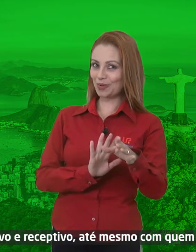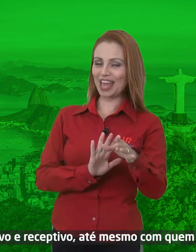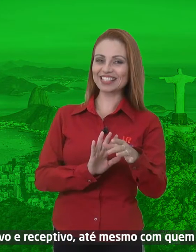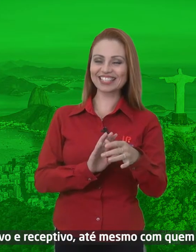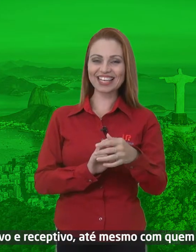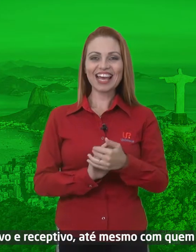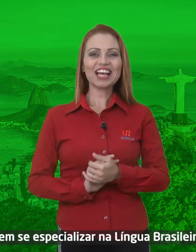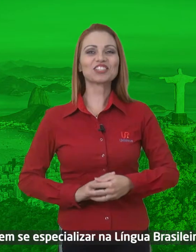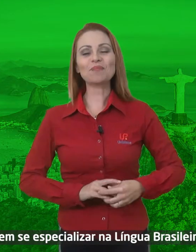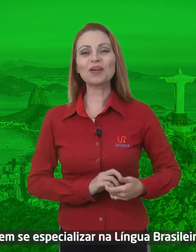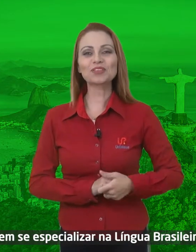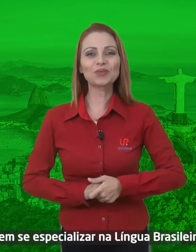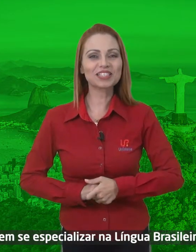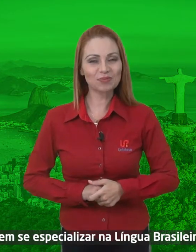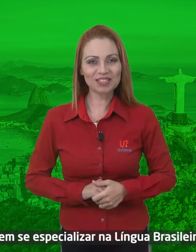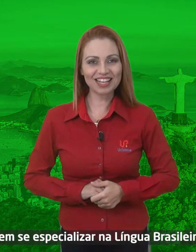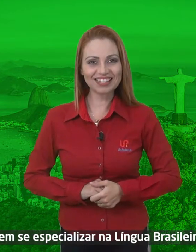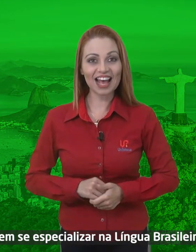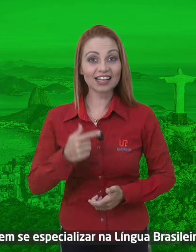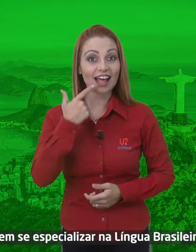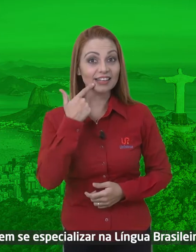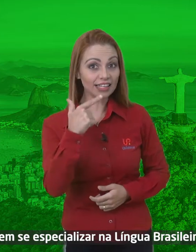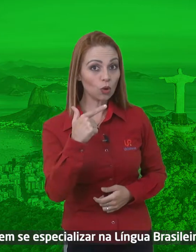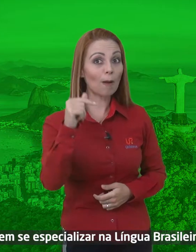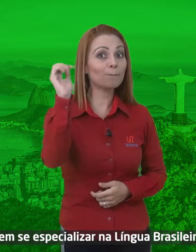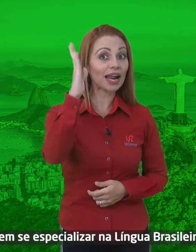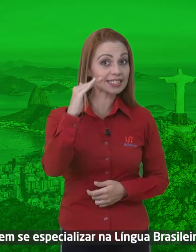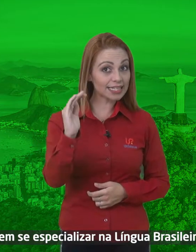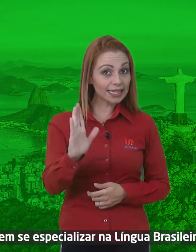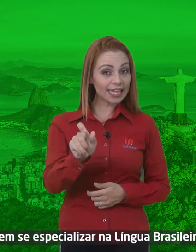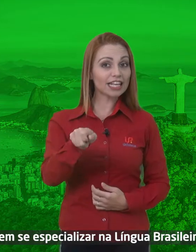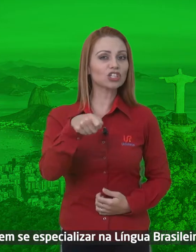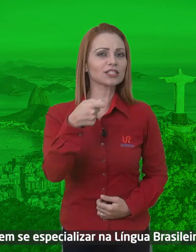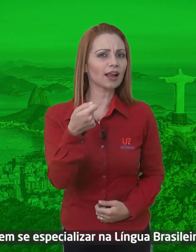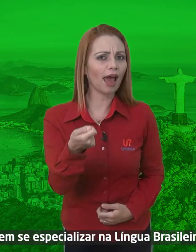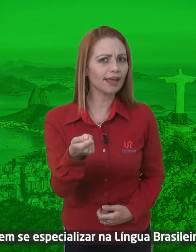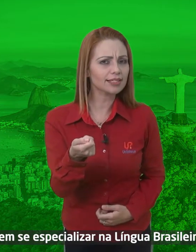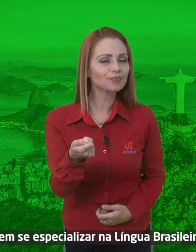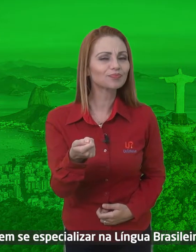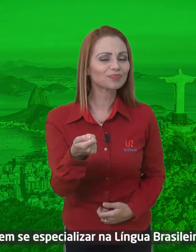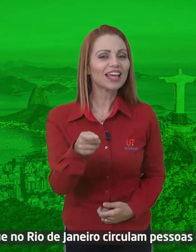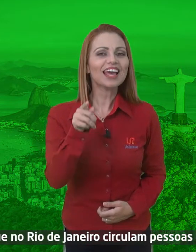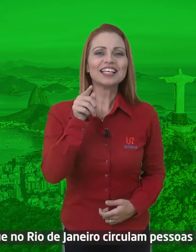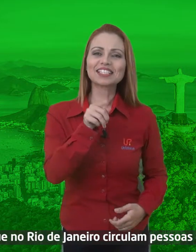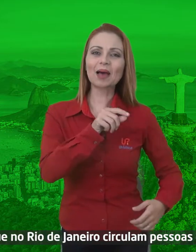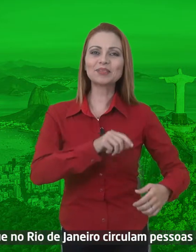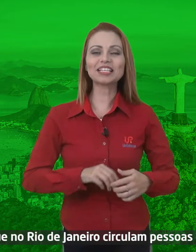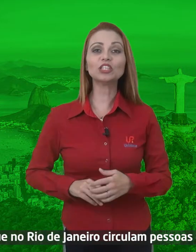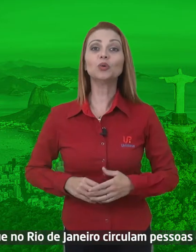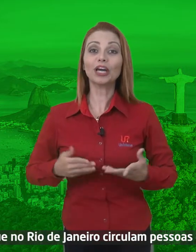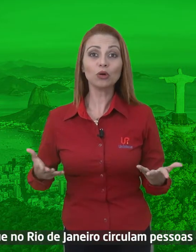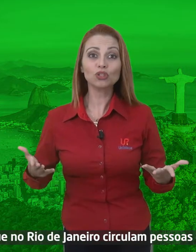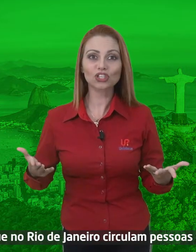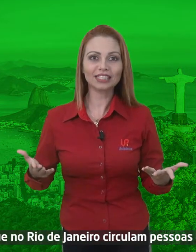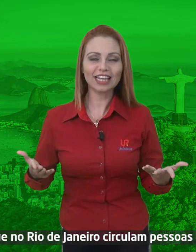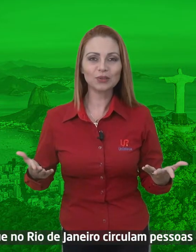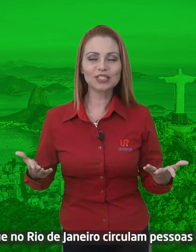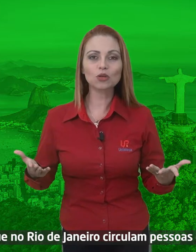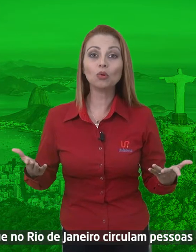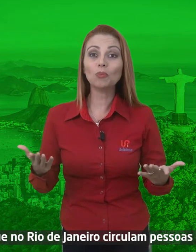conhece. Já pensou em se especializar na língua brasileira de sinais? Sabe-se que no Rio de Janeiro circulam